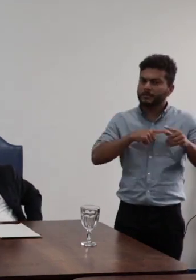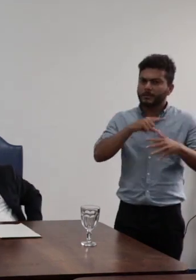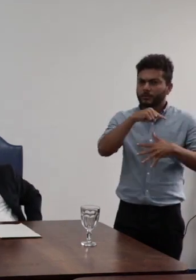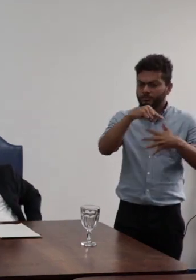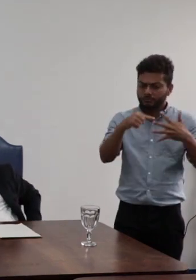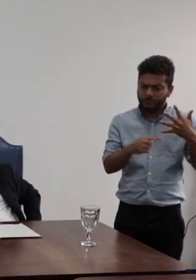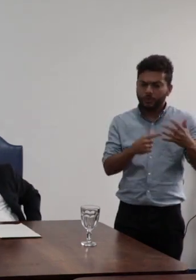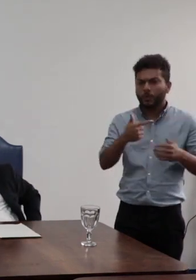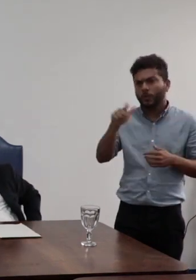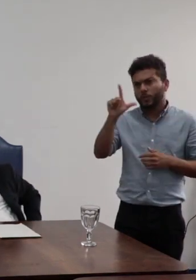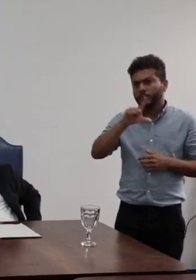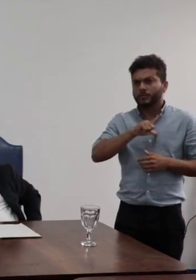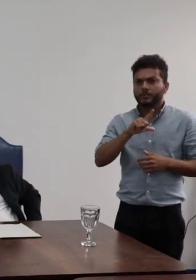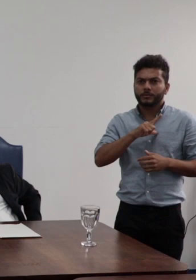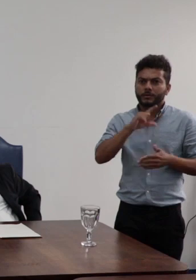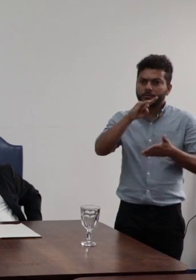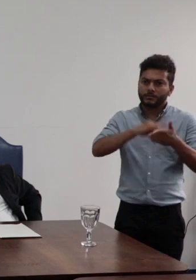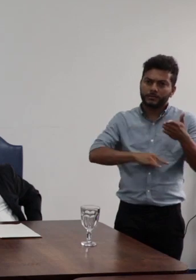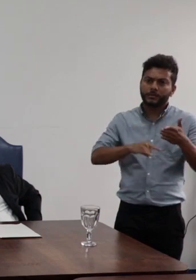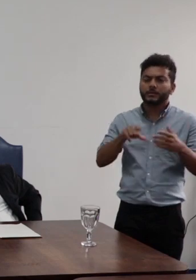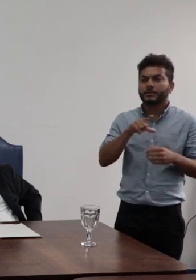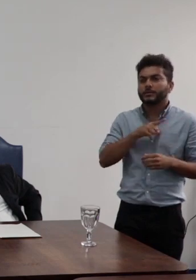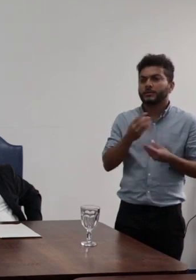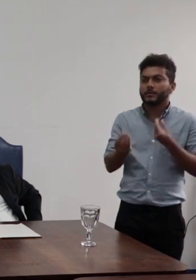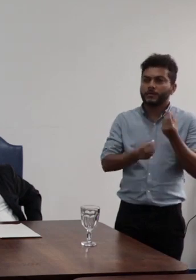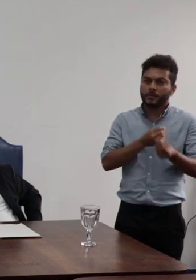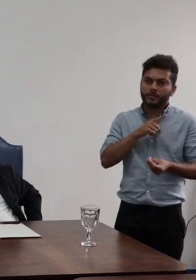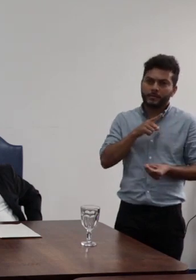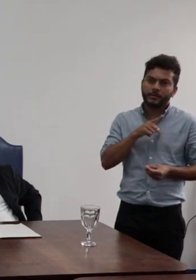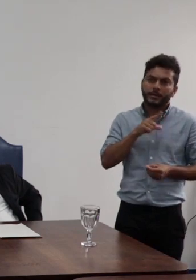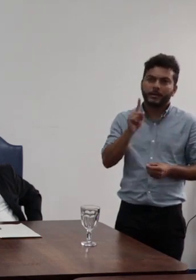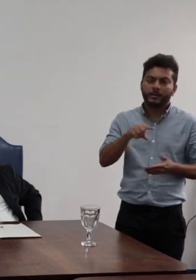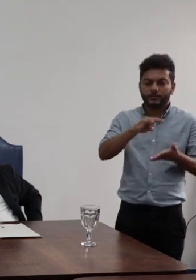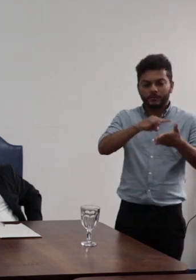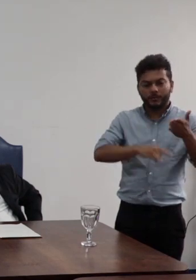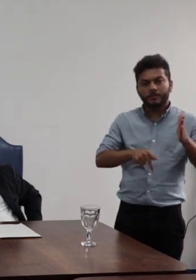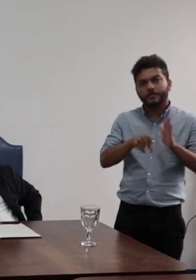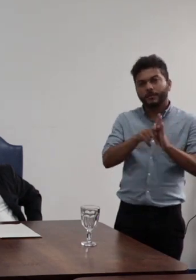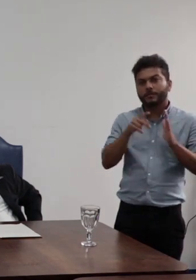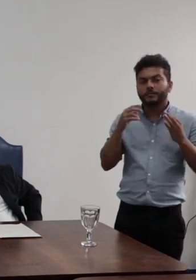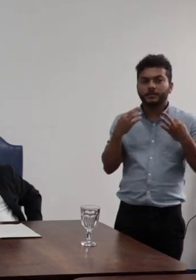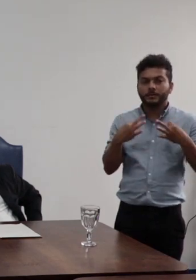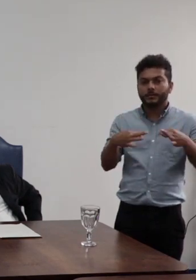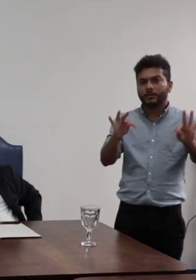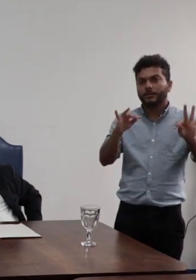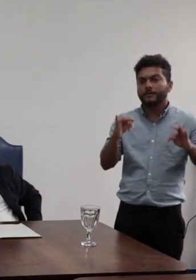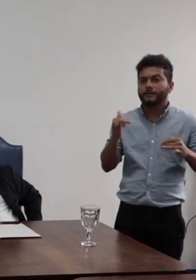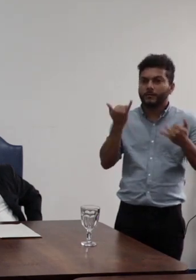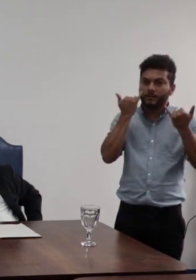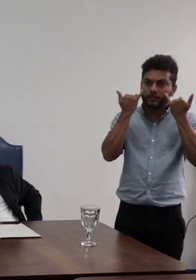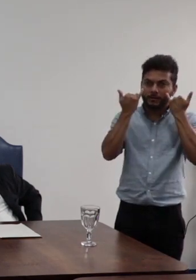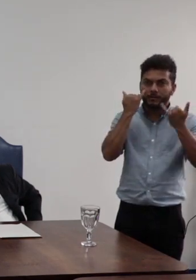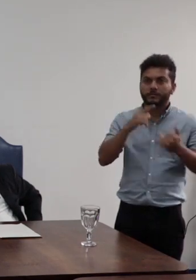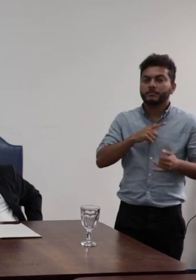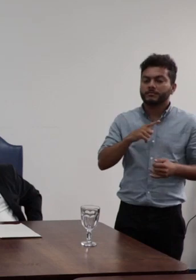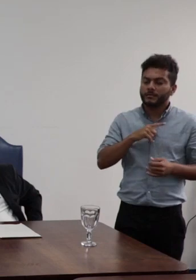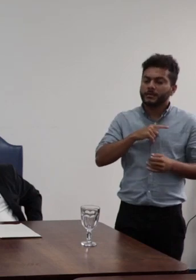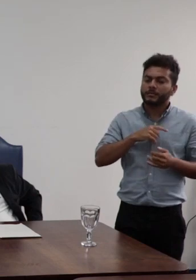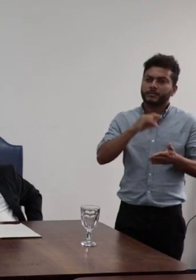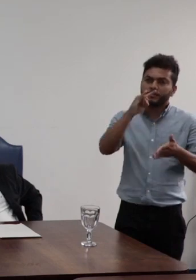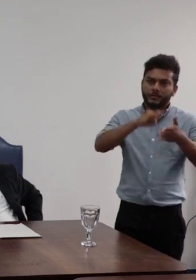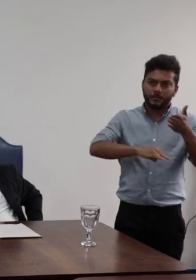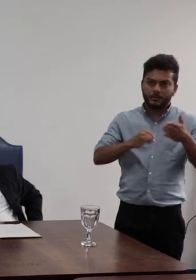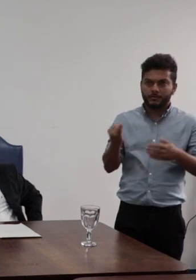plano de logística sustentável e o plano de tecnologia da informação que são três importantes documentos que